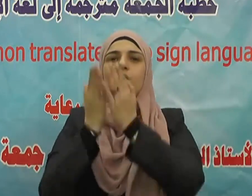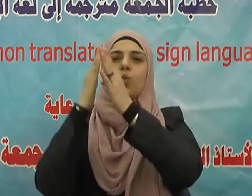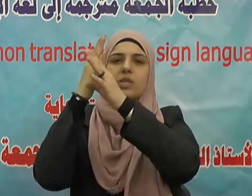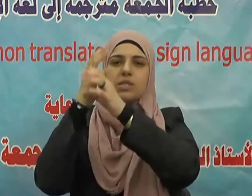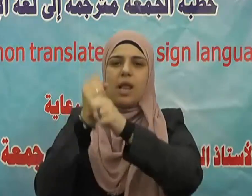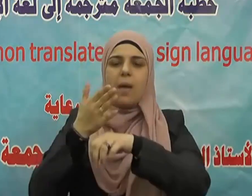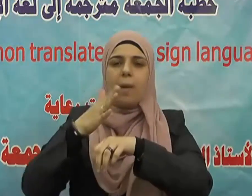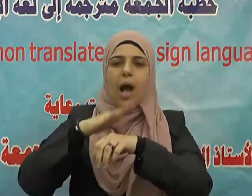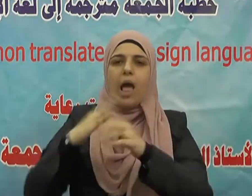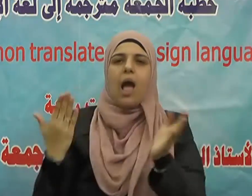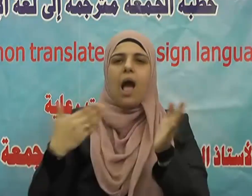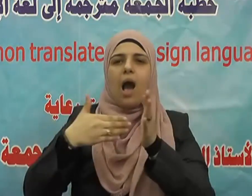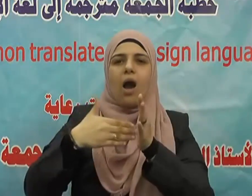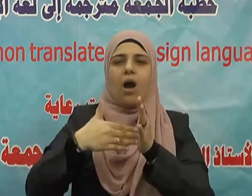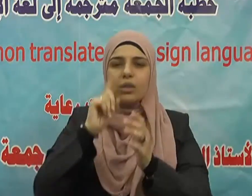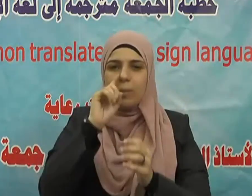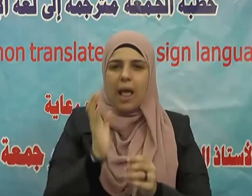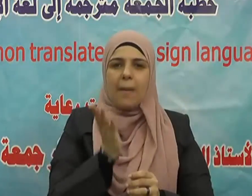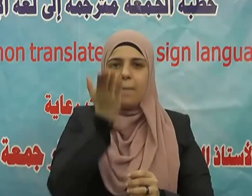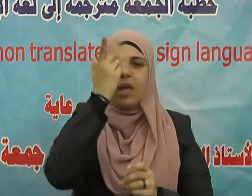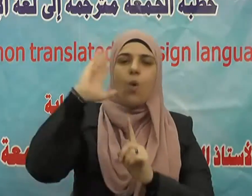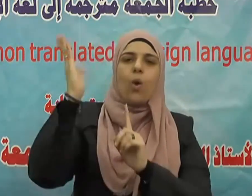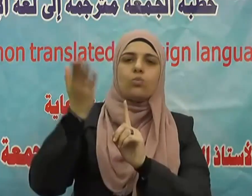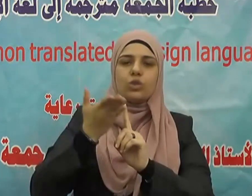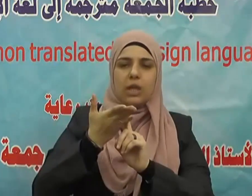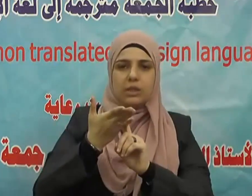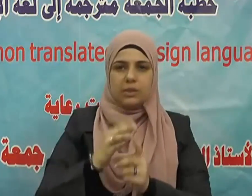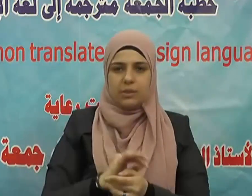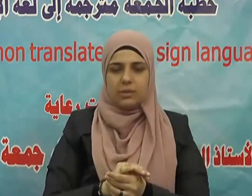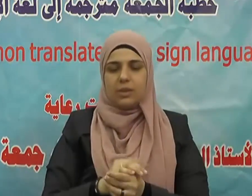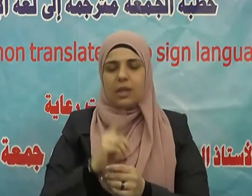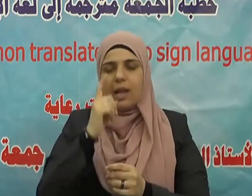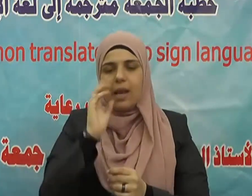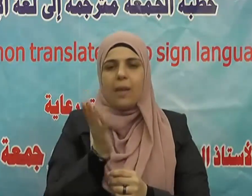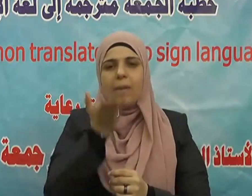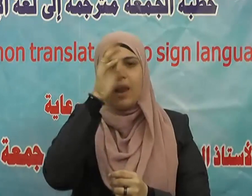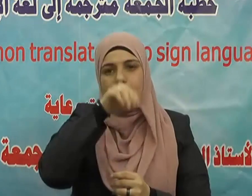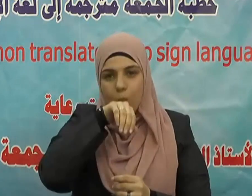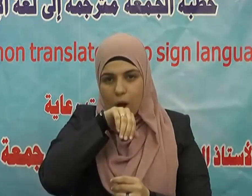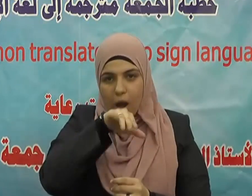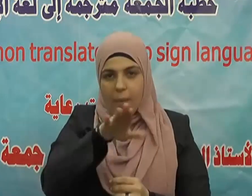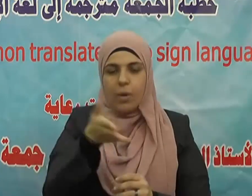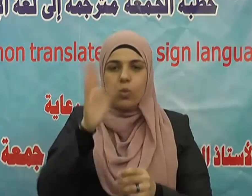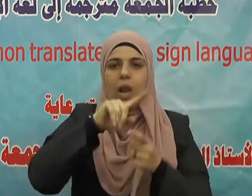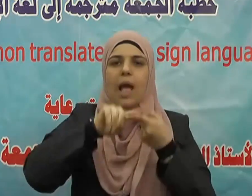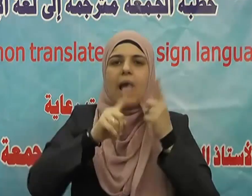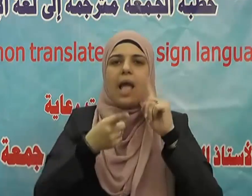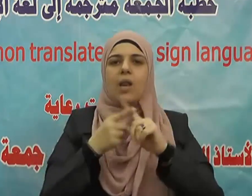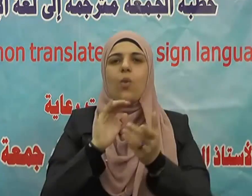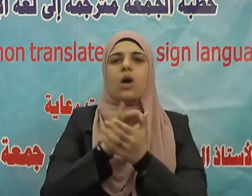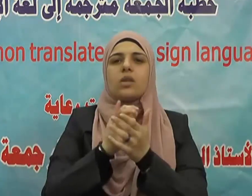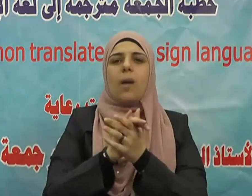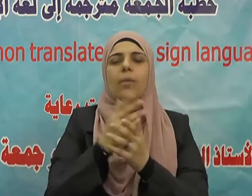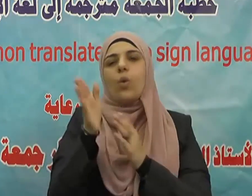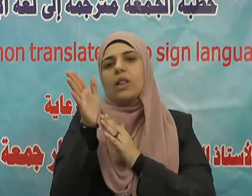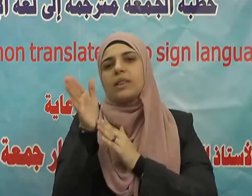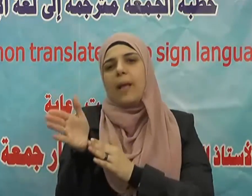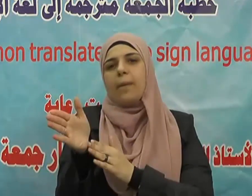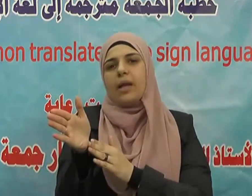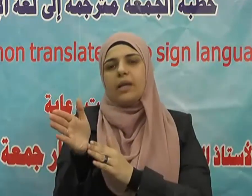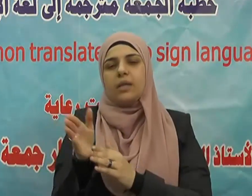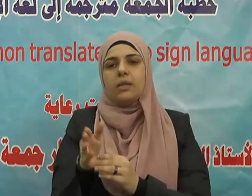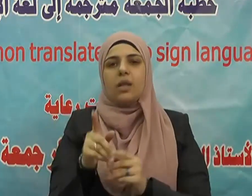لقد ارتقى مرة شجرة أراد أن يجتني لأصحابه فضحك